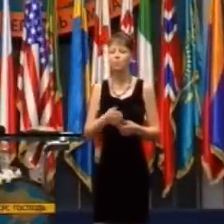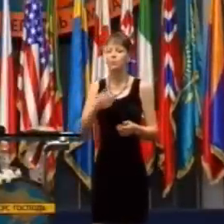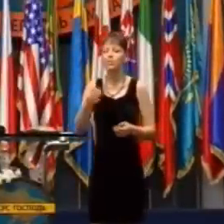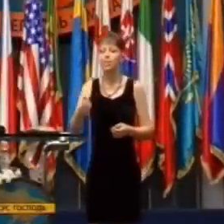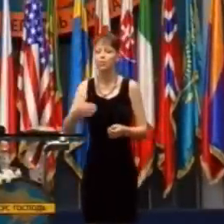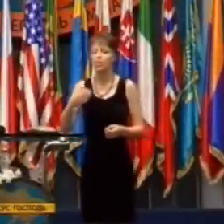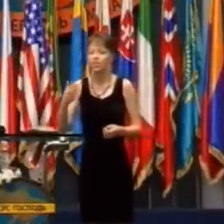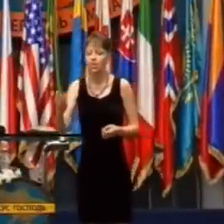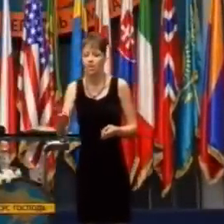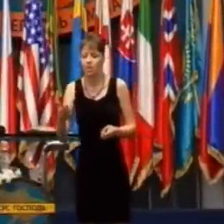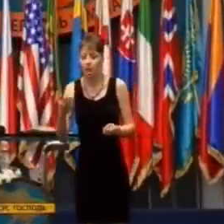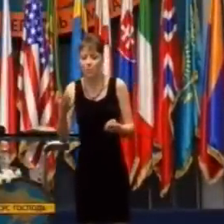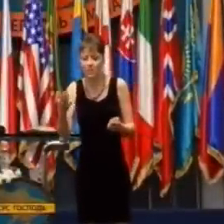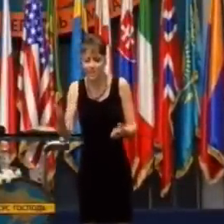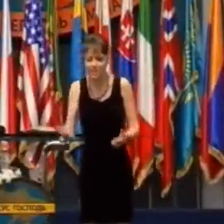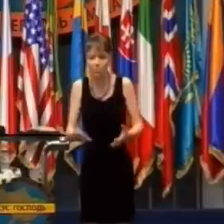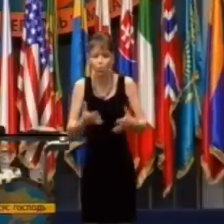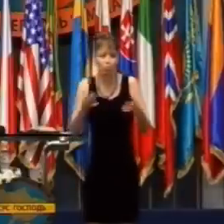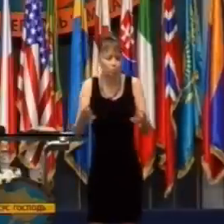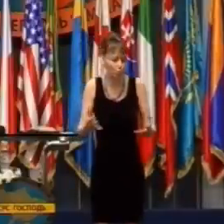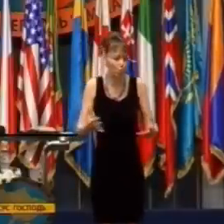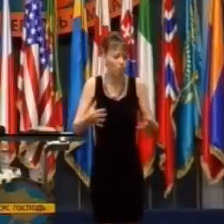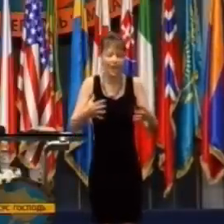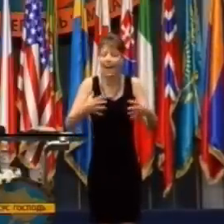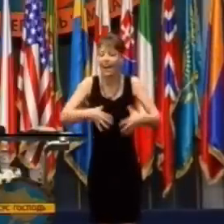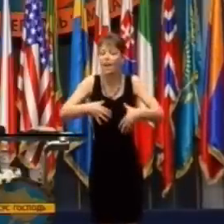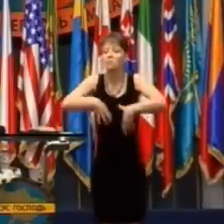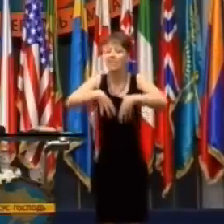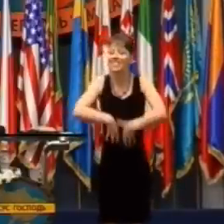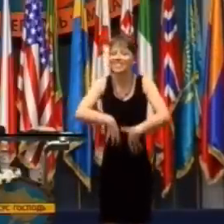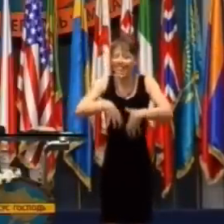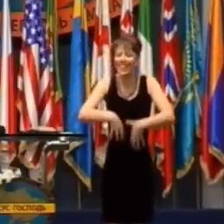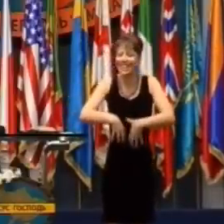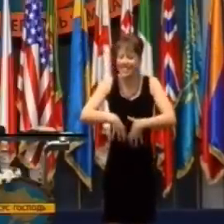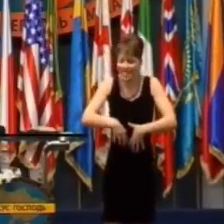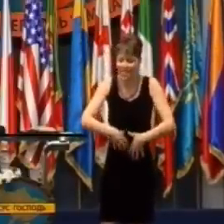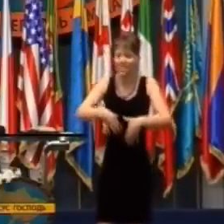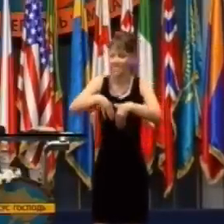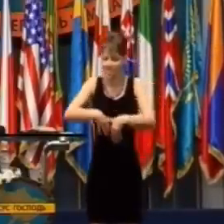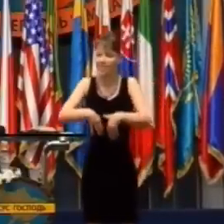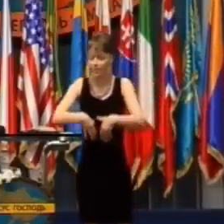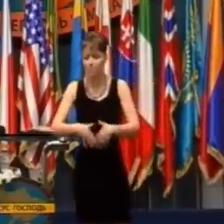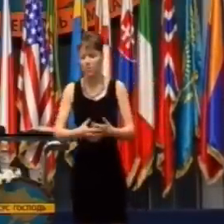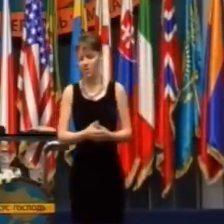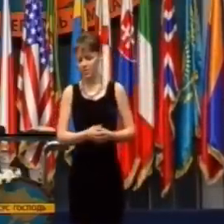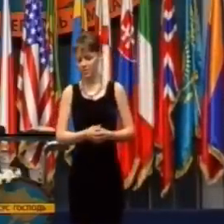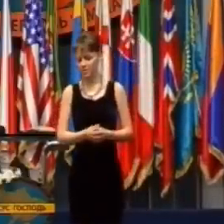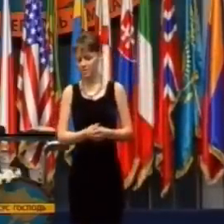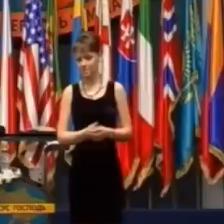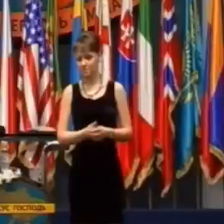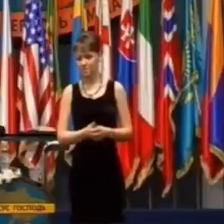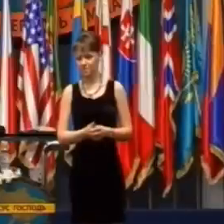Snažím sa vám tu názorne ukázať, aká potenciálna energia je vo vás.